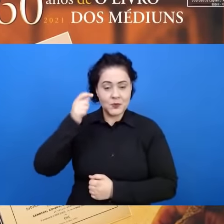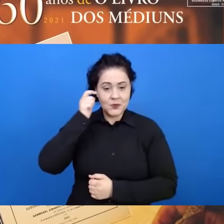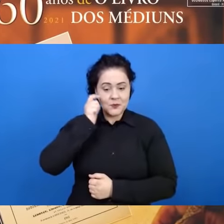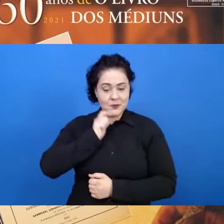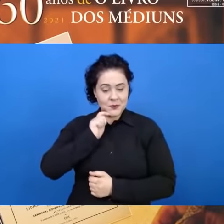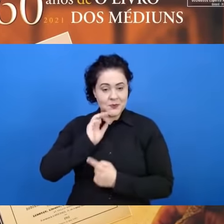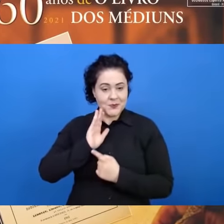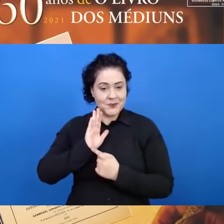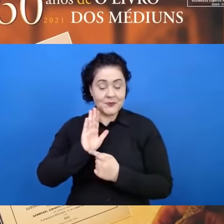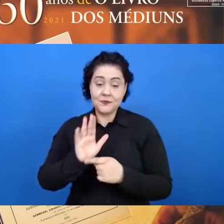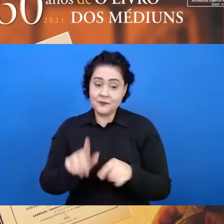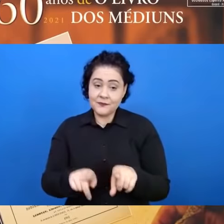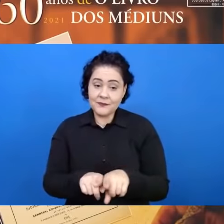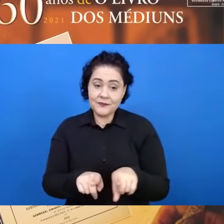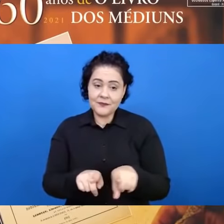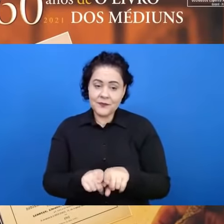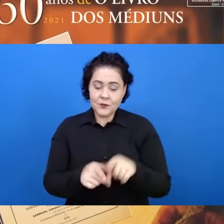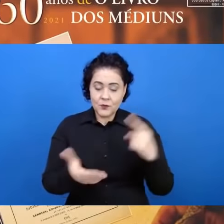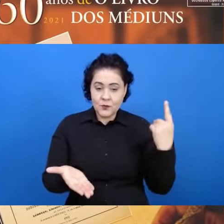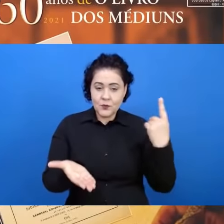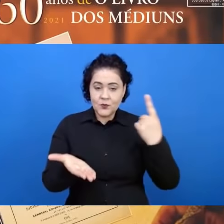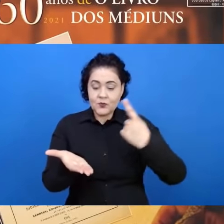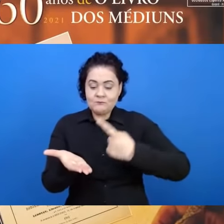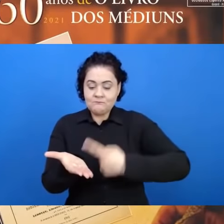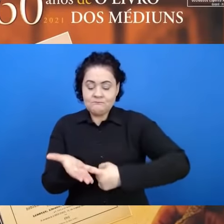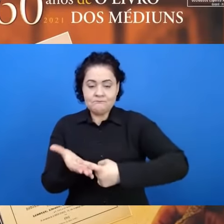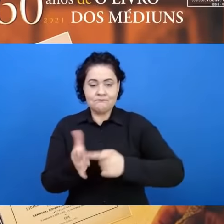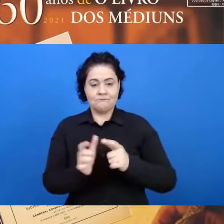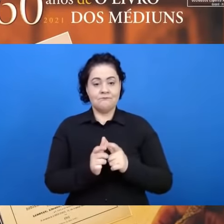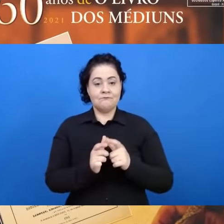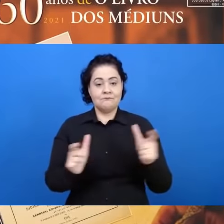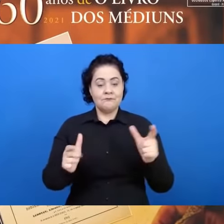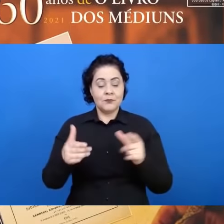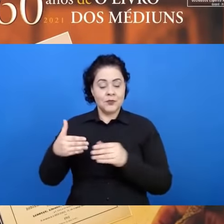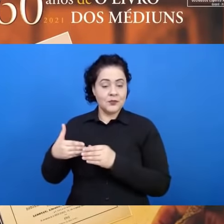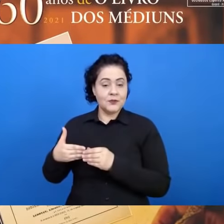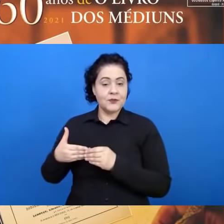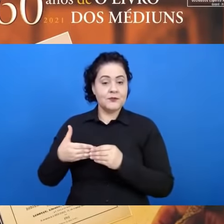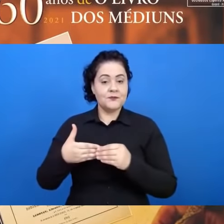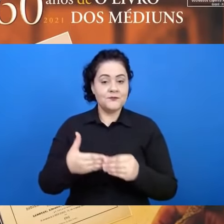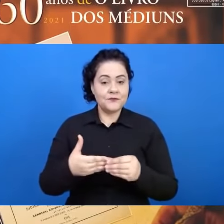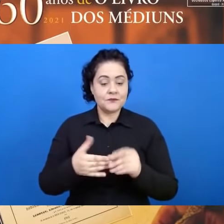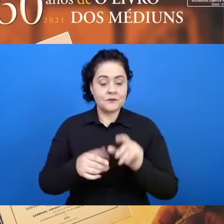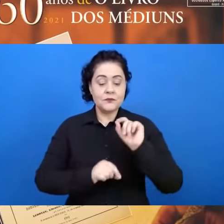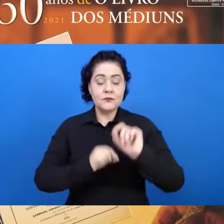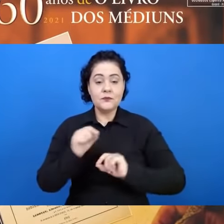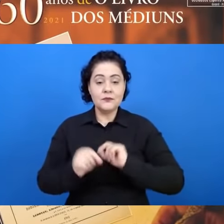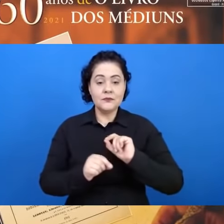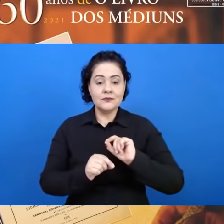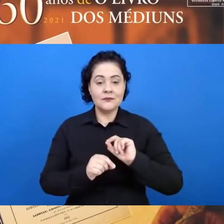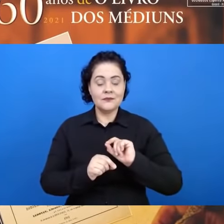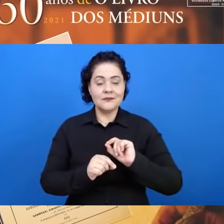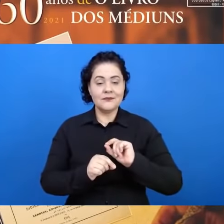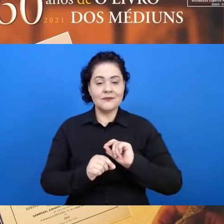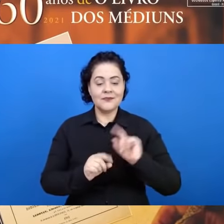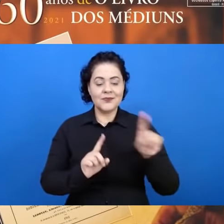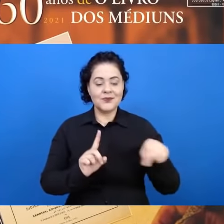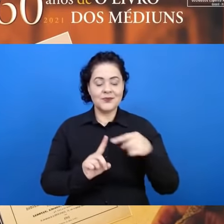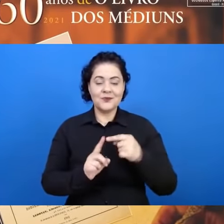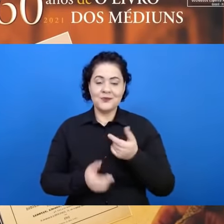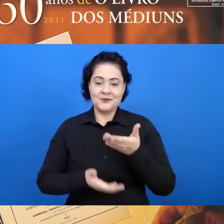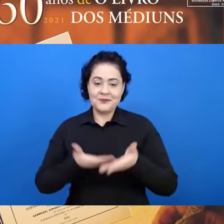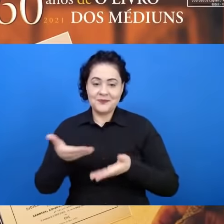também a estes, um compromisso ainda maior de orientação dessas faculdades a serviço do